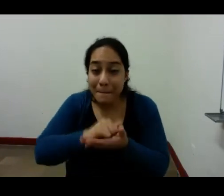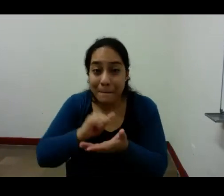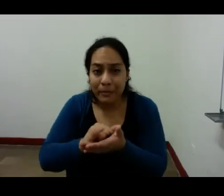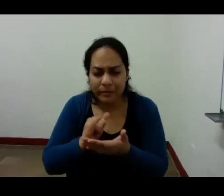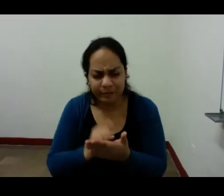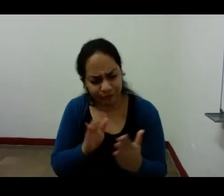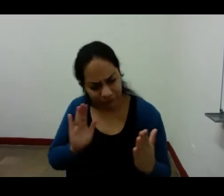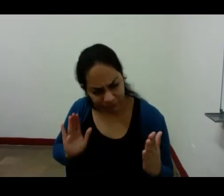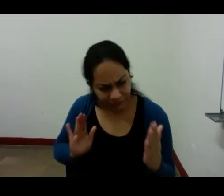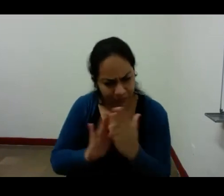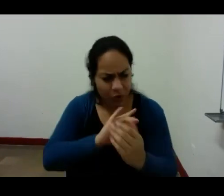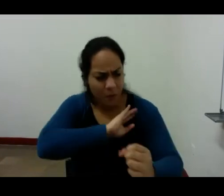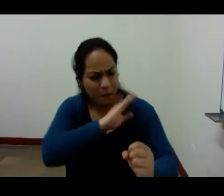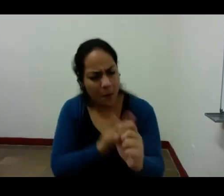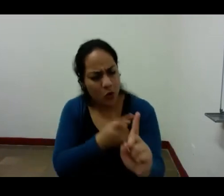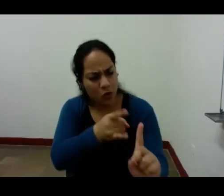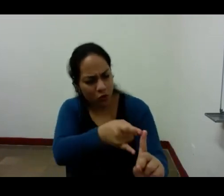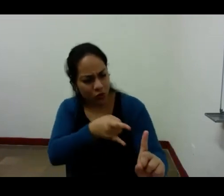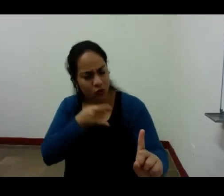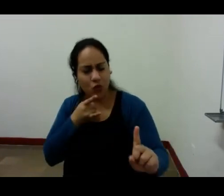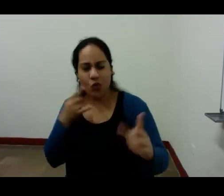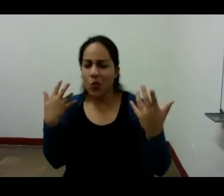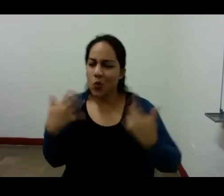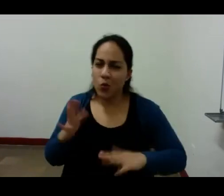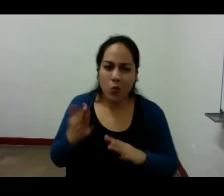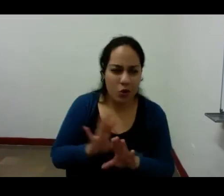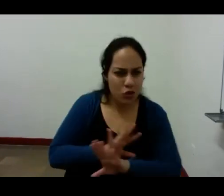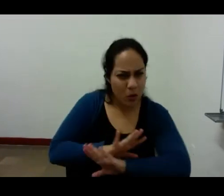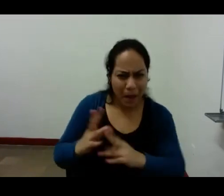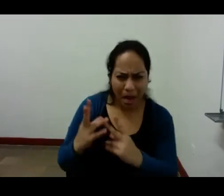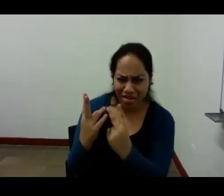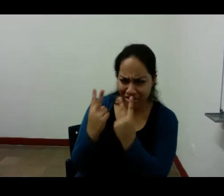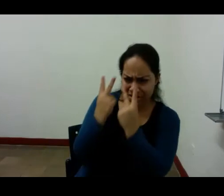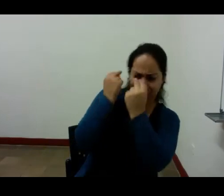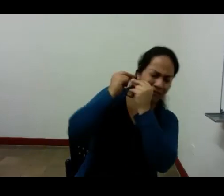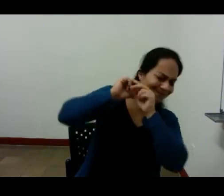del poder para evitar el descubrimiento del mundo del soñador